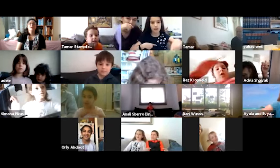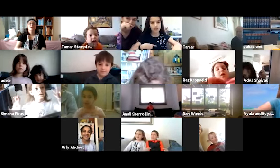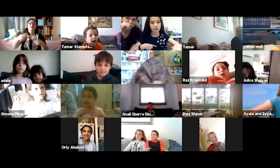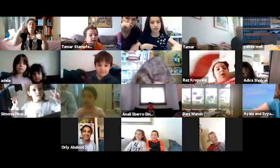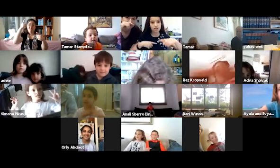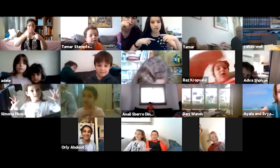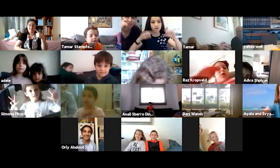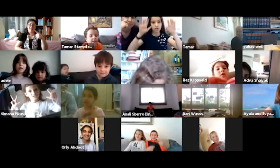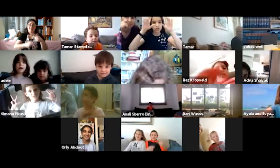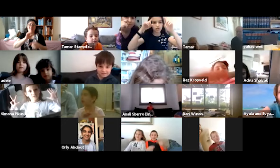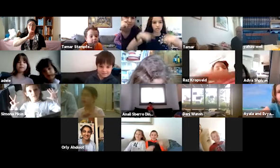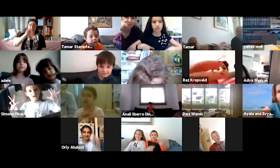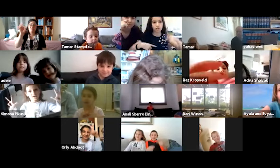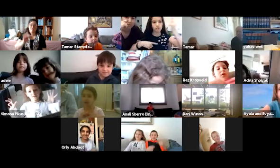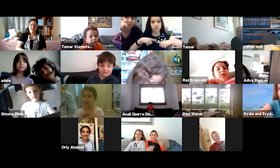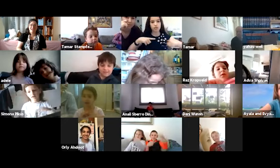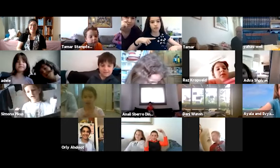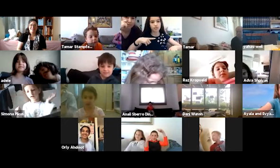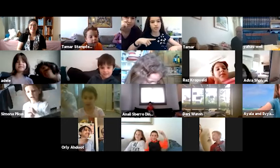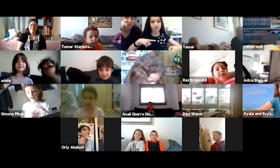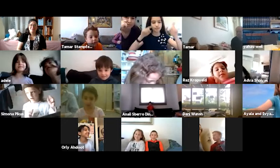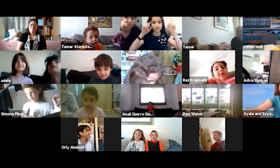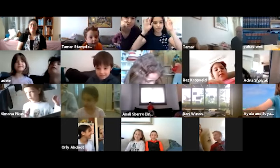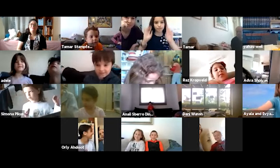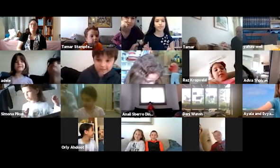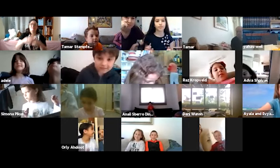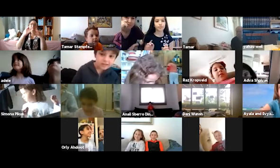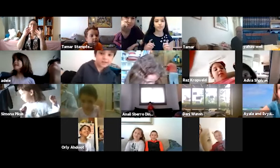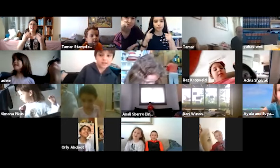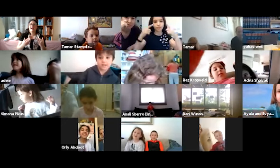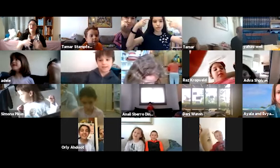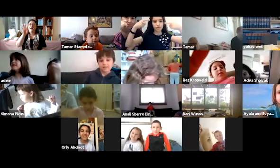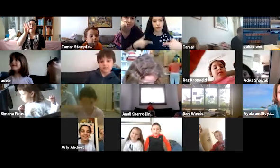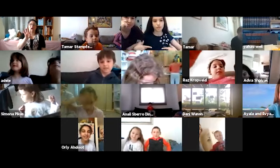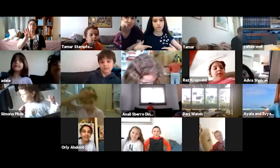מילה. מצוין. ובמספר ארבע.